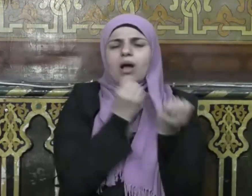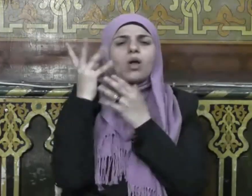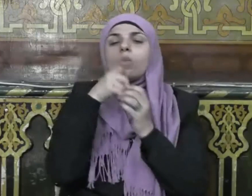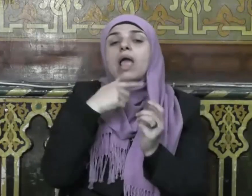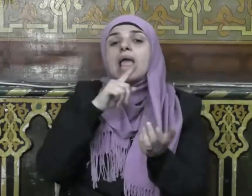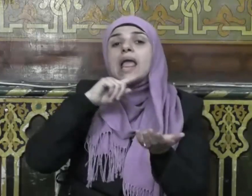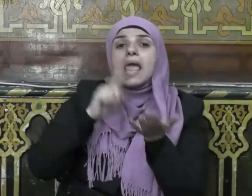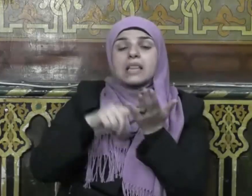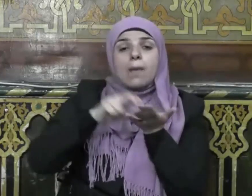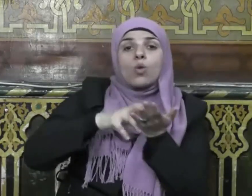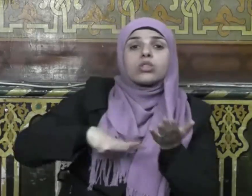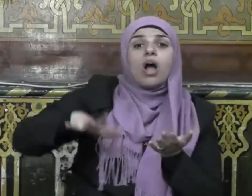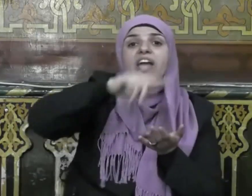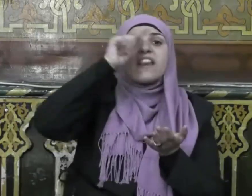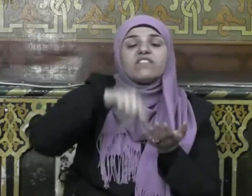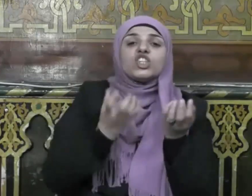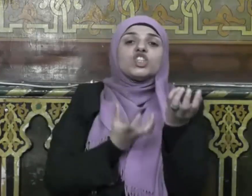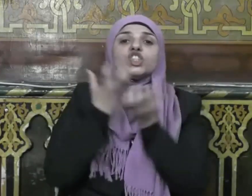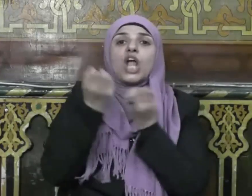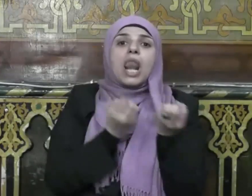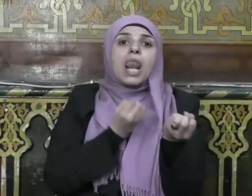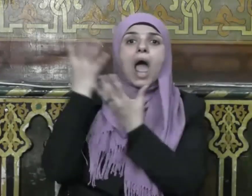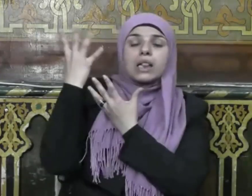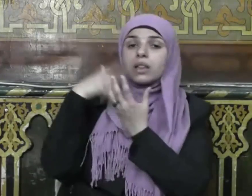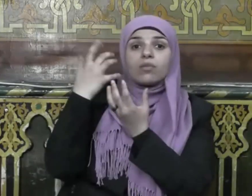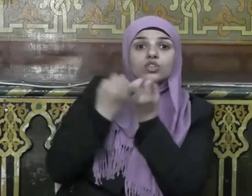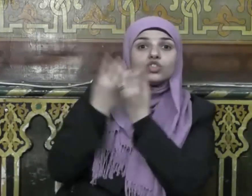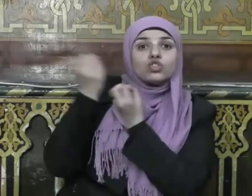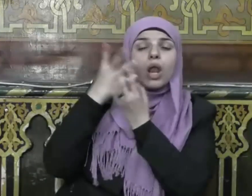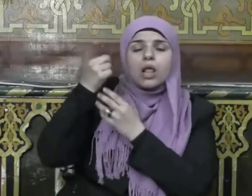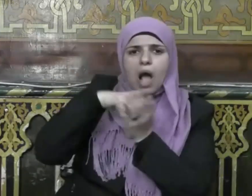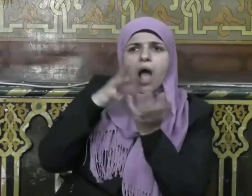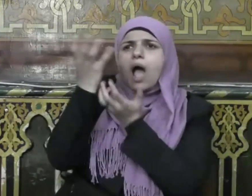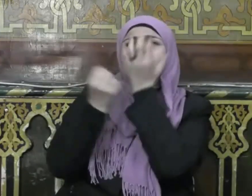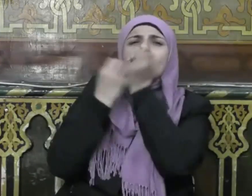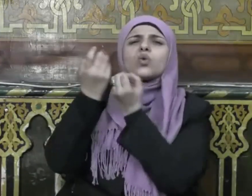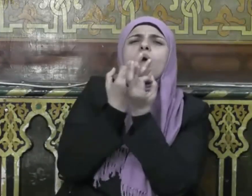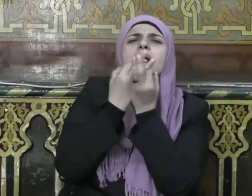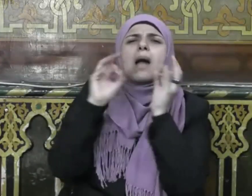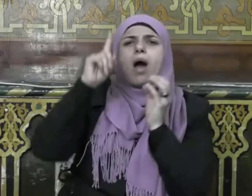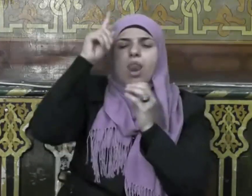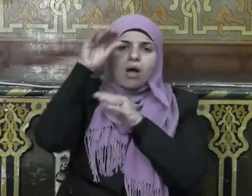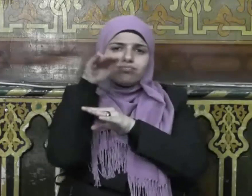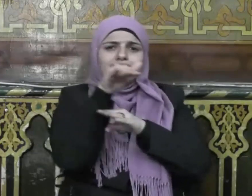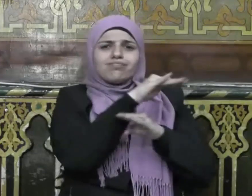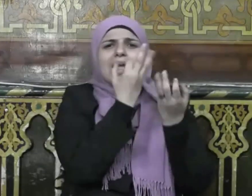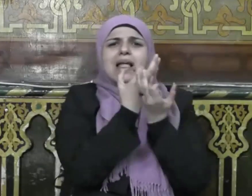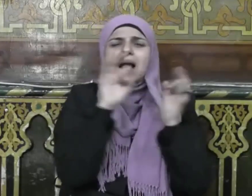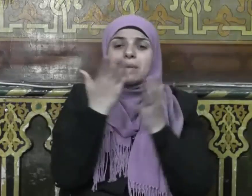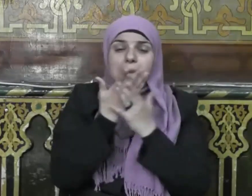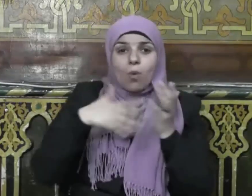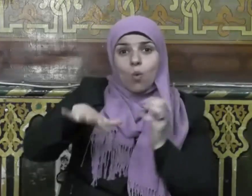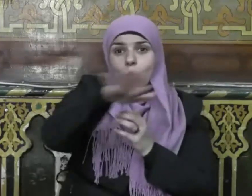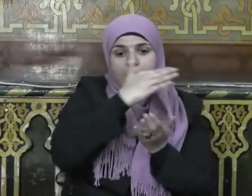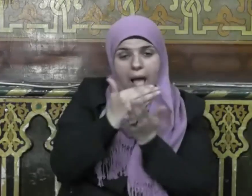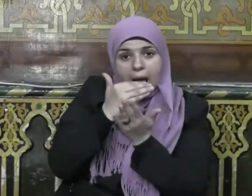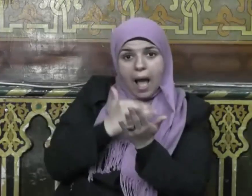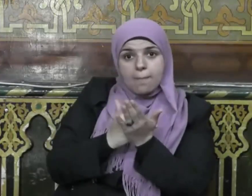المتقين في جنات وعيون آخذين ما آتاهم ربهم إنهم كانوا قبل ذلك